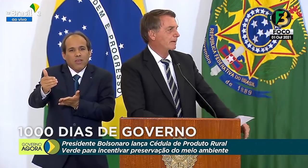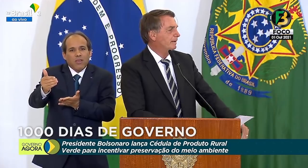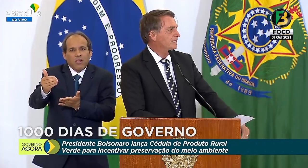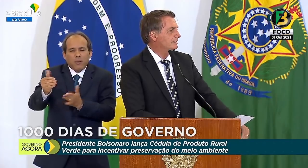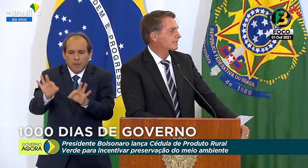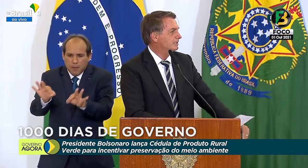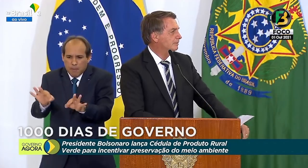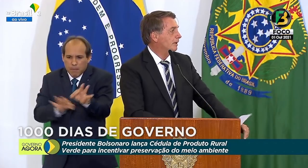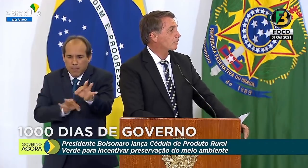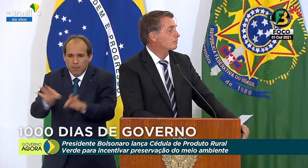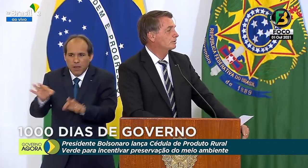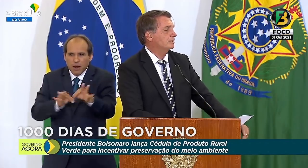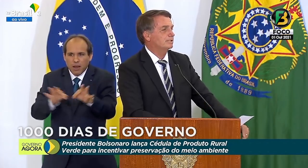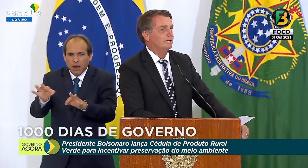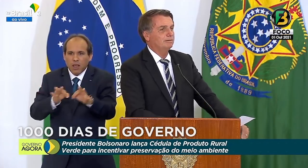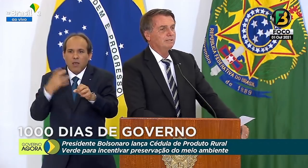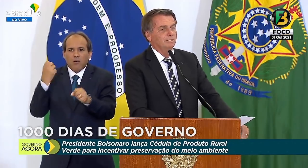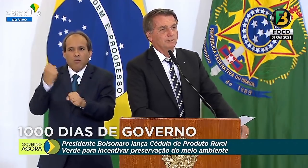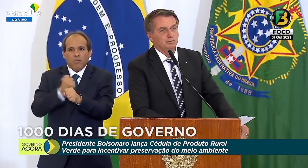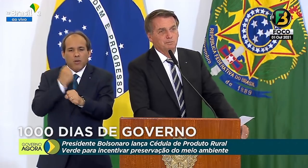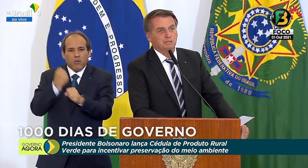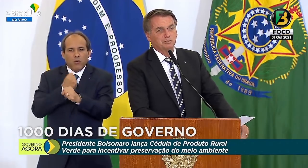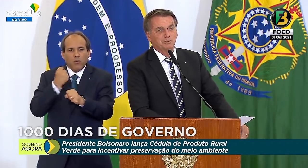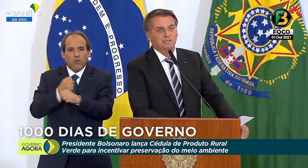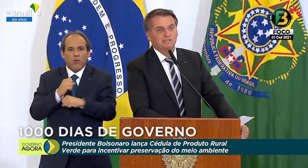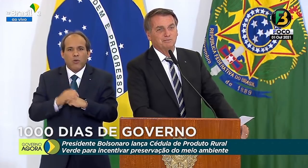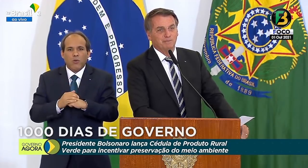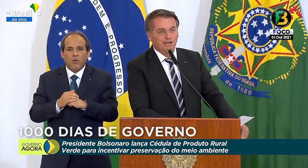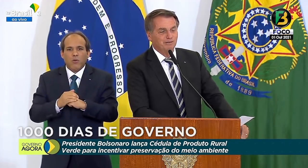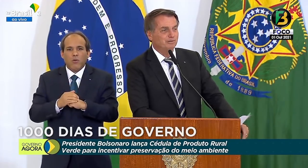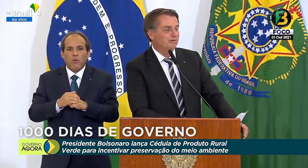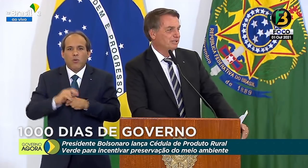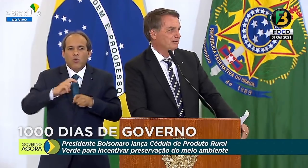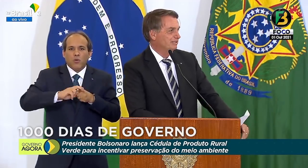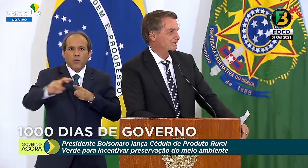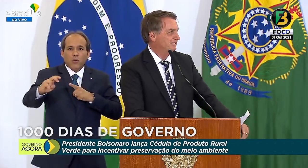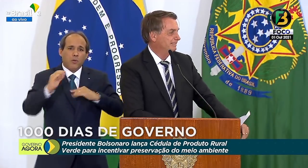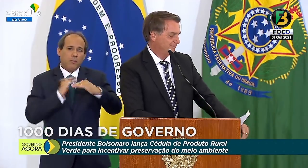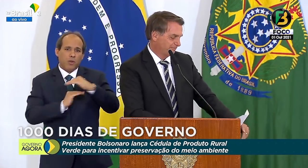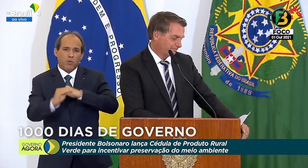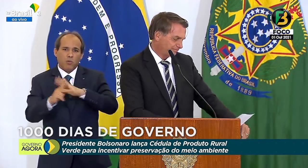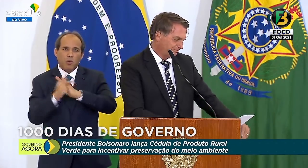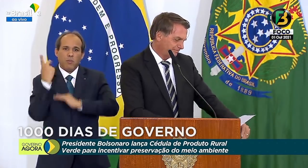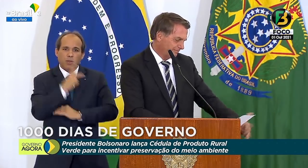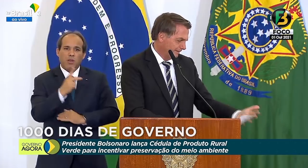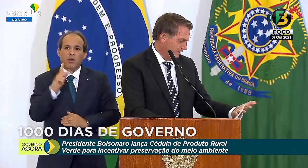nos preparar para a licitação para a construção do metrô de Belo Horizonte.